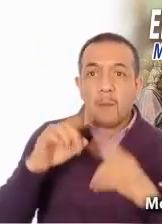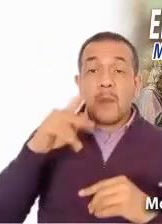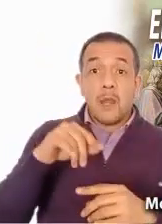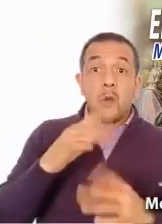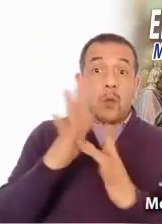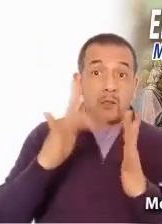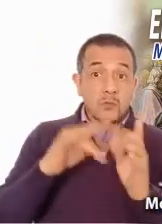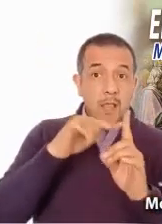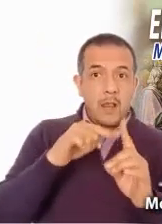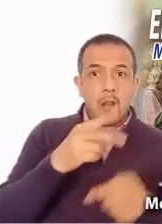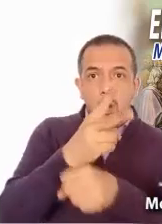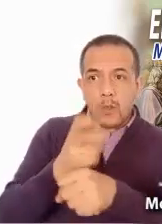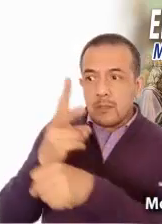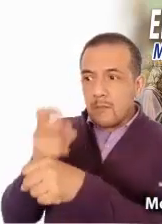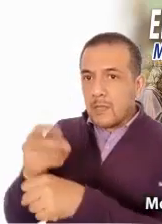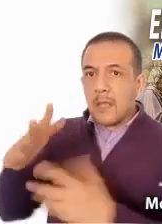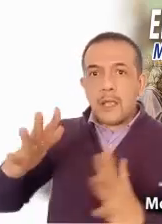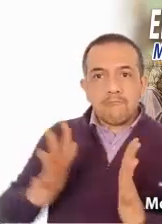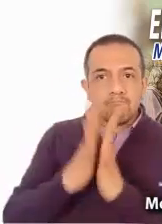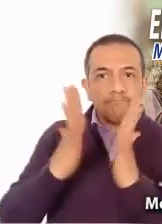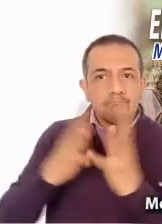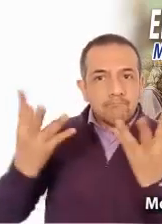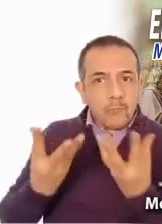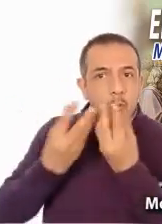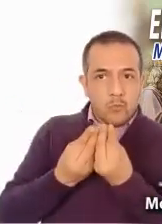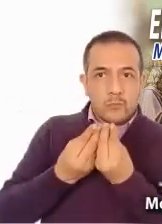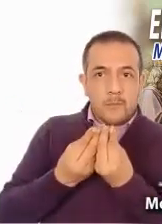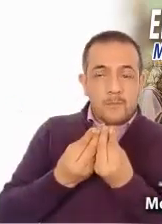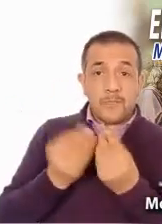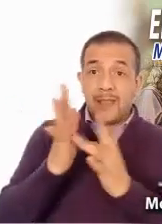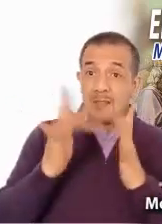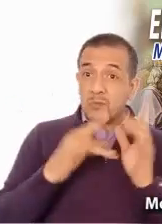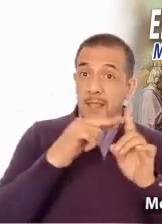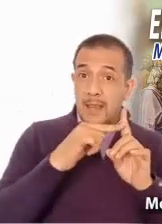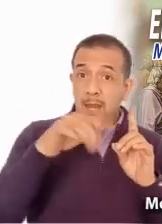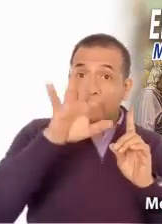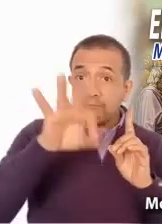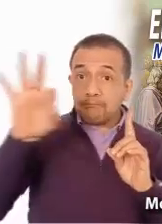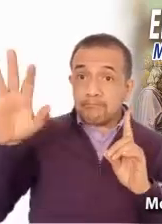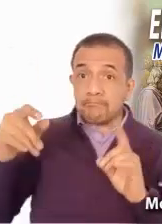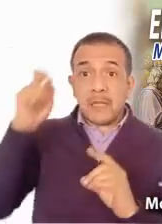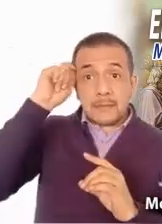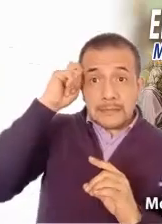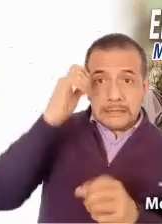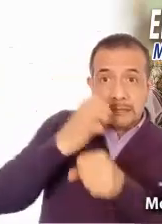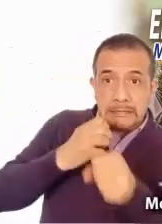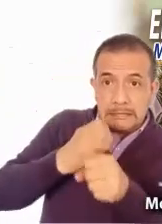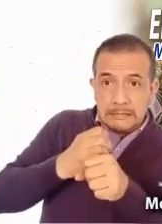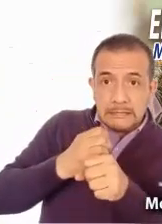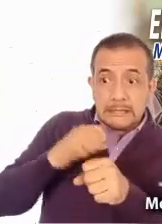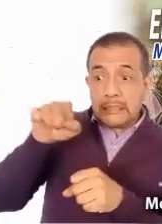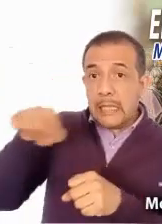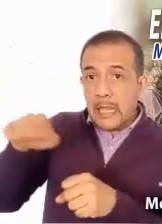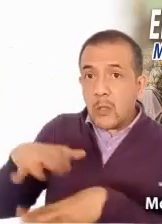participar de cerca con el Señor. Jesús no busca esclavos o siervos que no